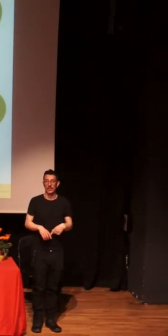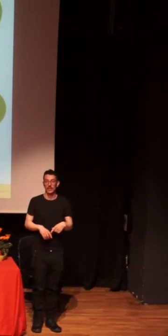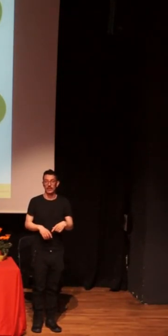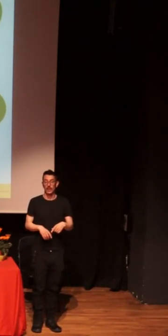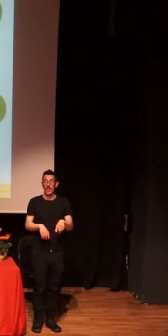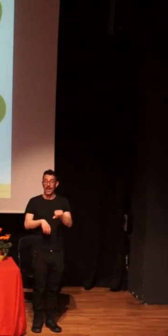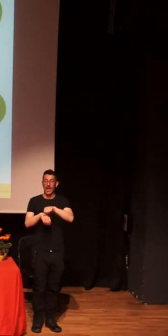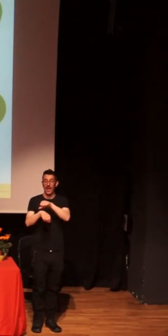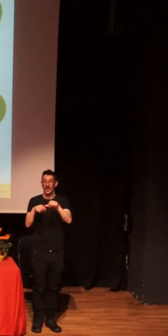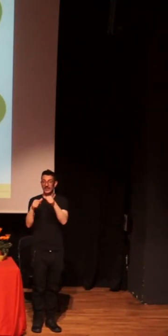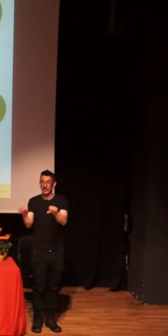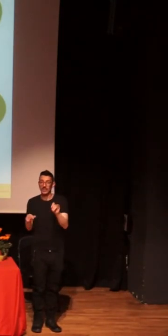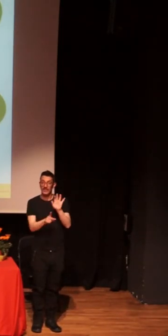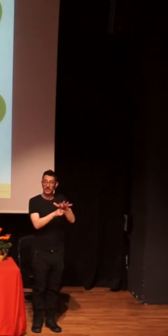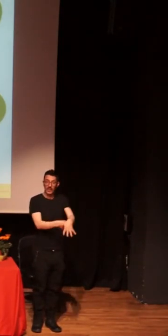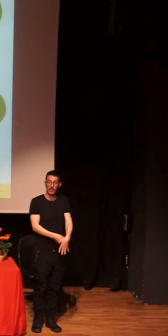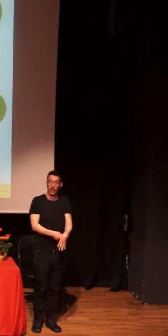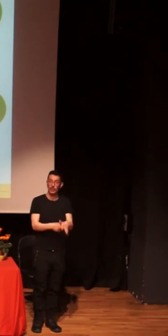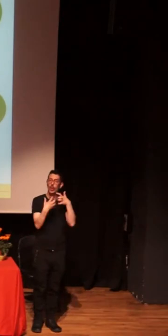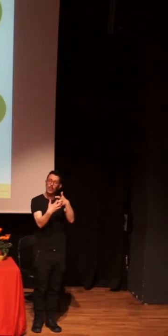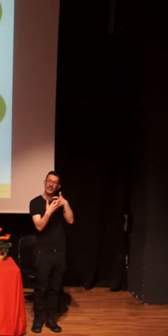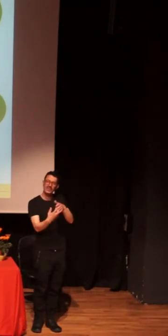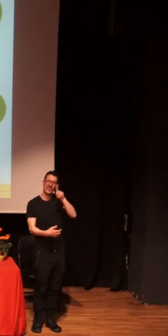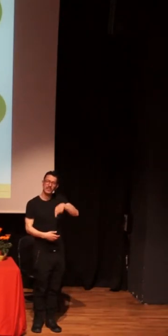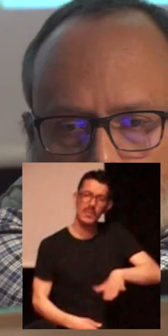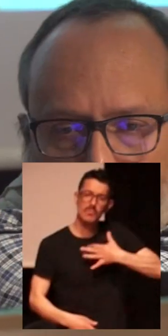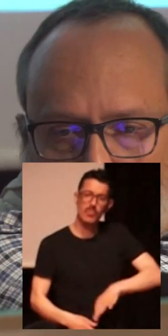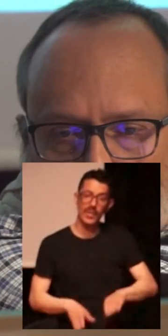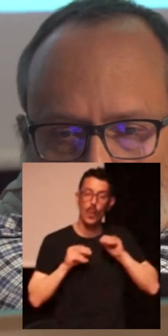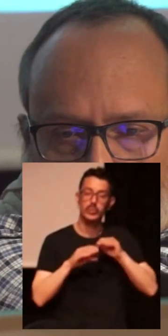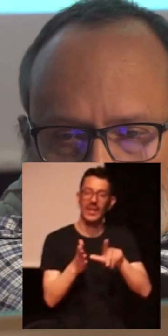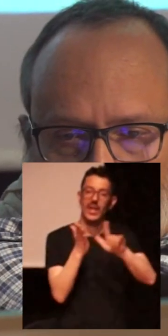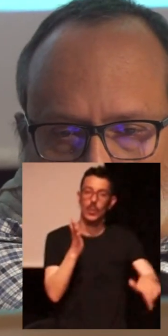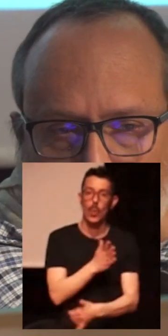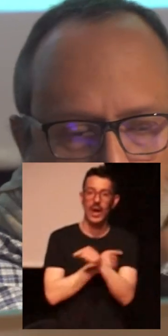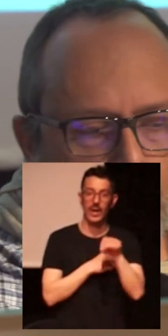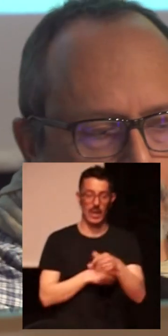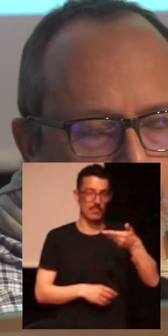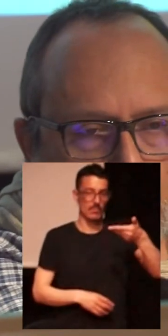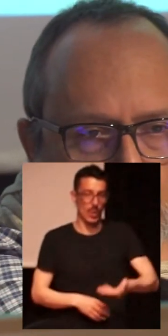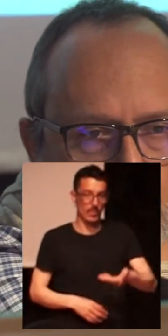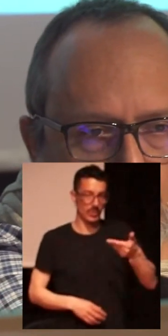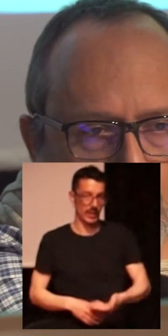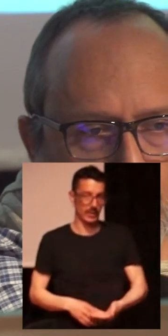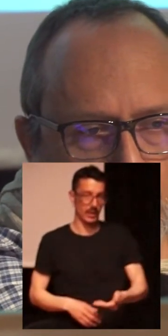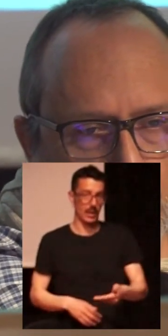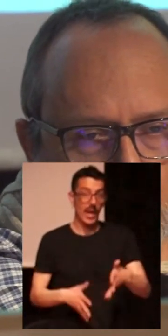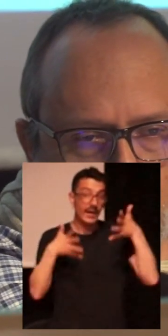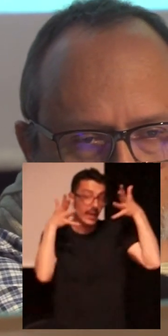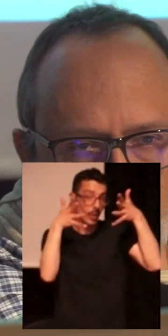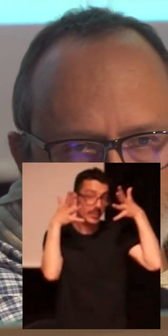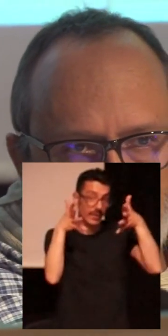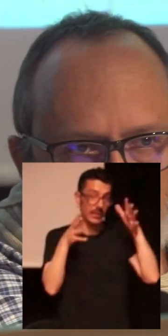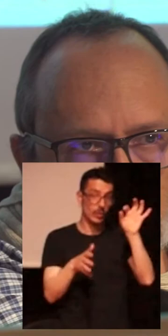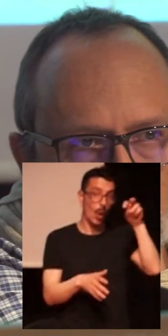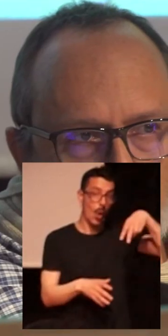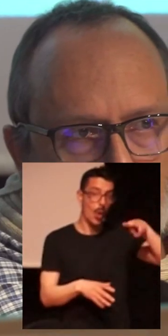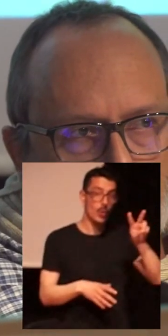medio del lenguaje, muy importante. Recordemos las recomendaciones terminológicas de ONU-SIDA y de la